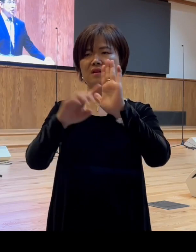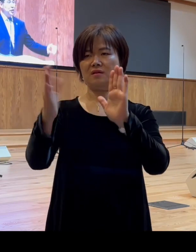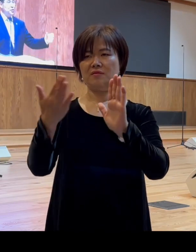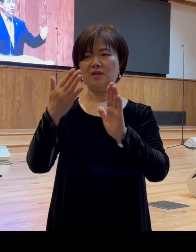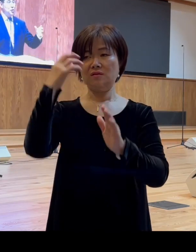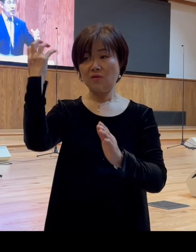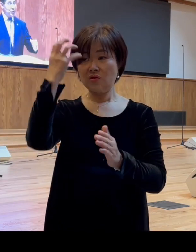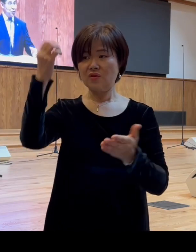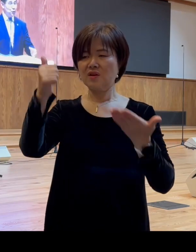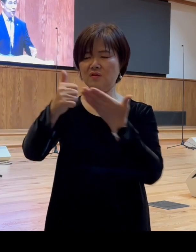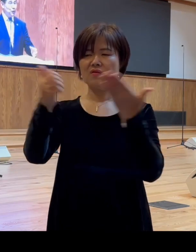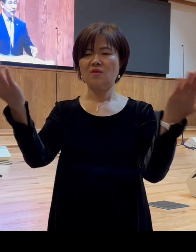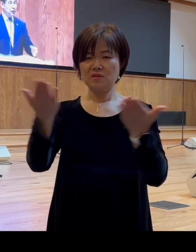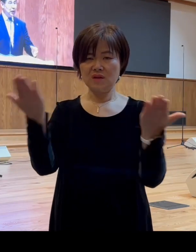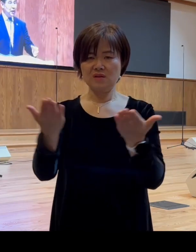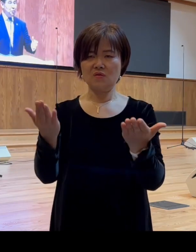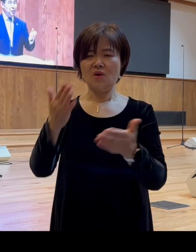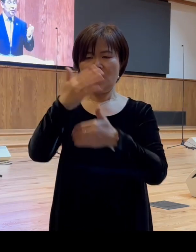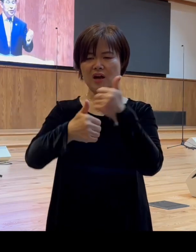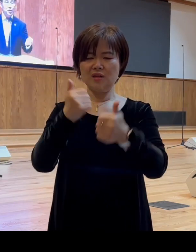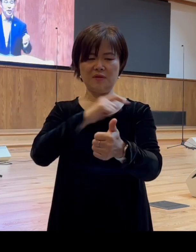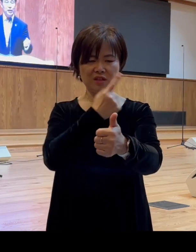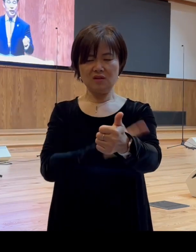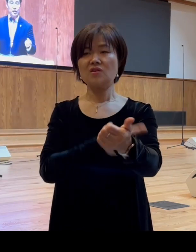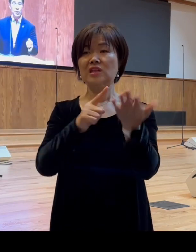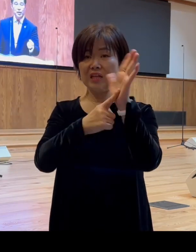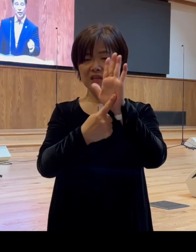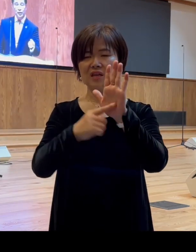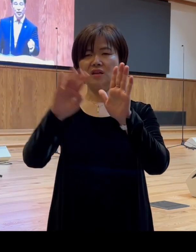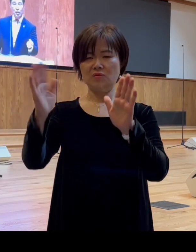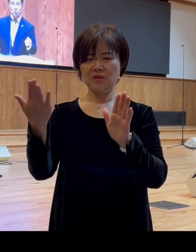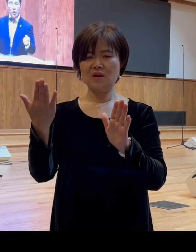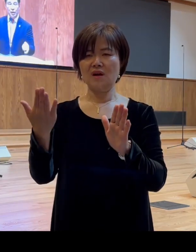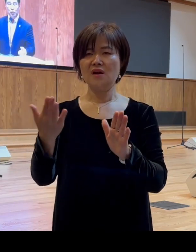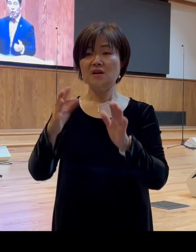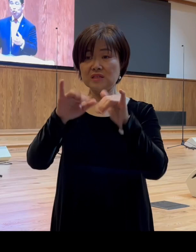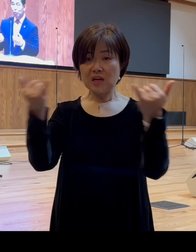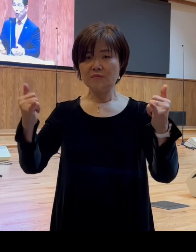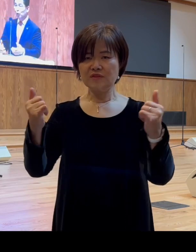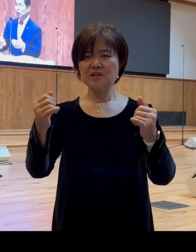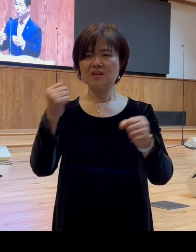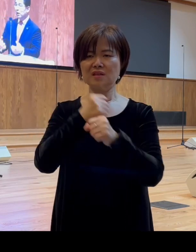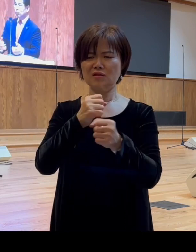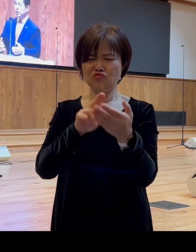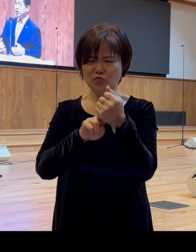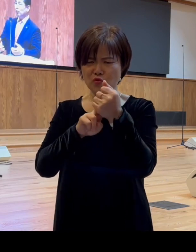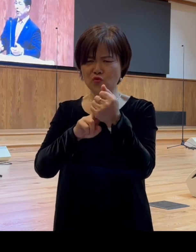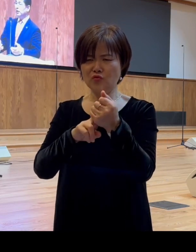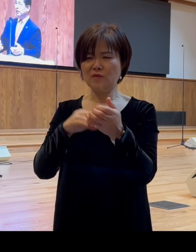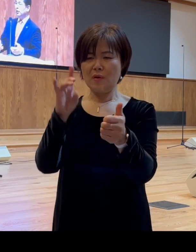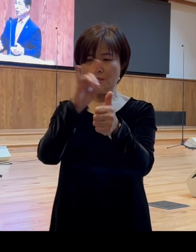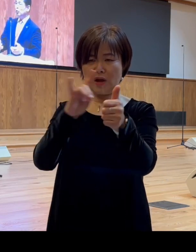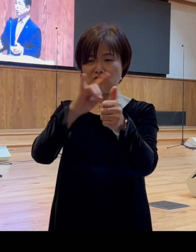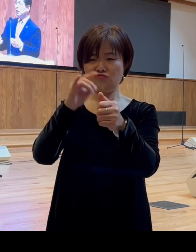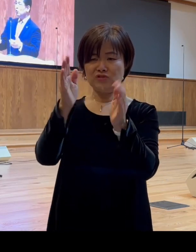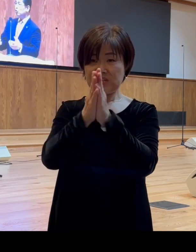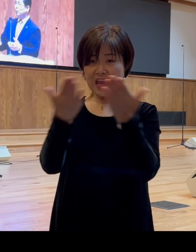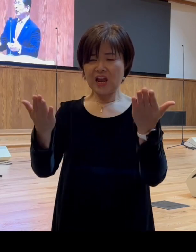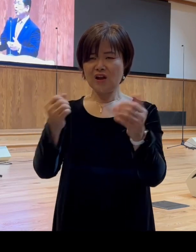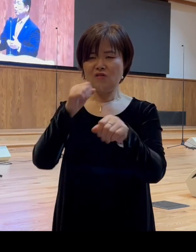역사하시고 하나님의 능력이 나타나자 그럼 사람들이 숨겨놓은 마술책과 우상을 숭배하던 모든